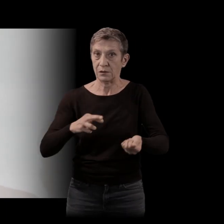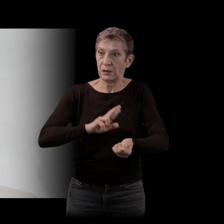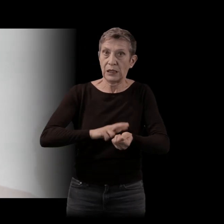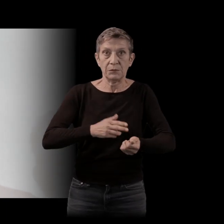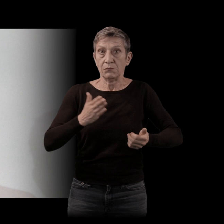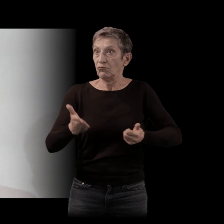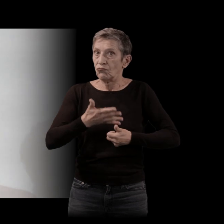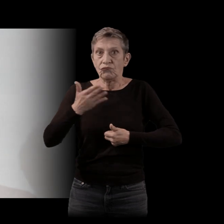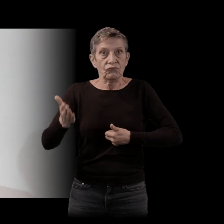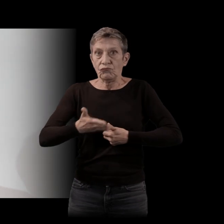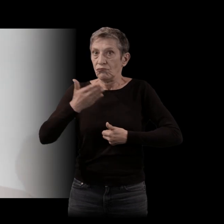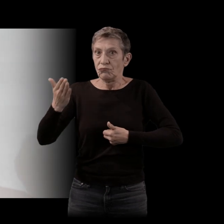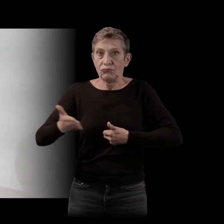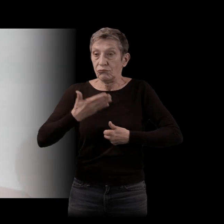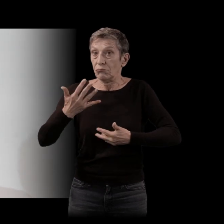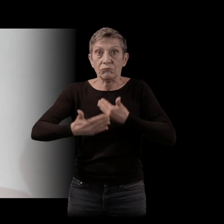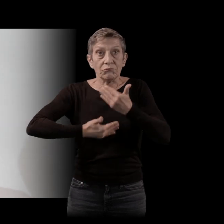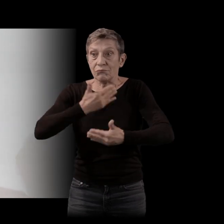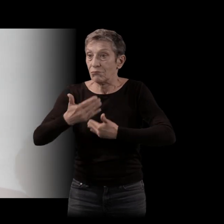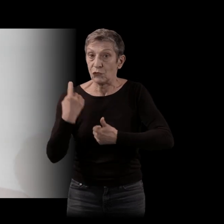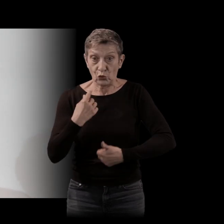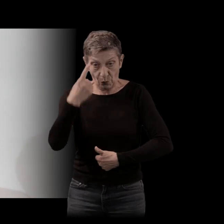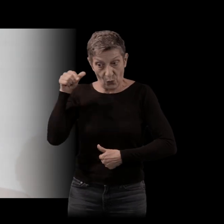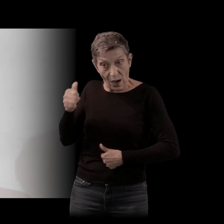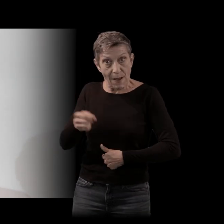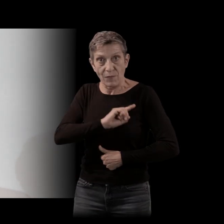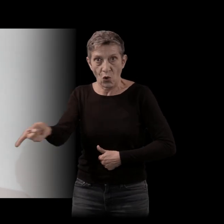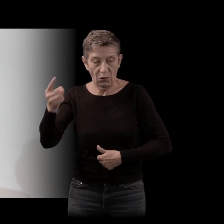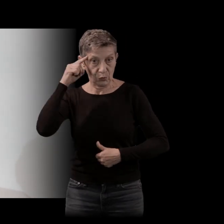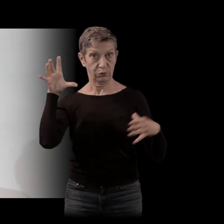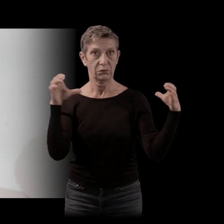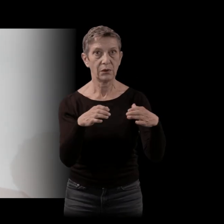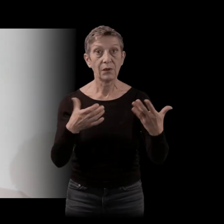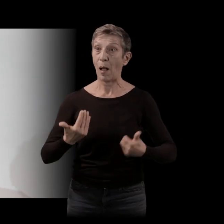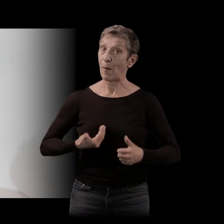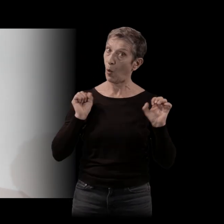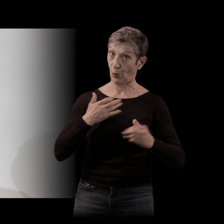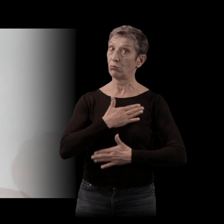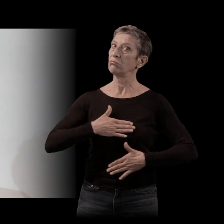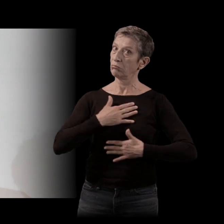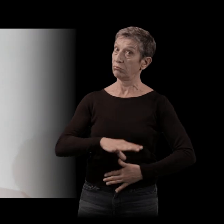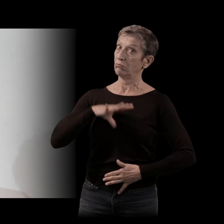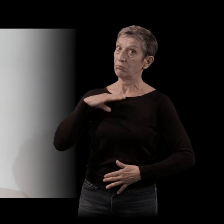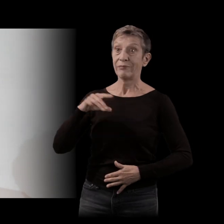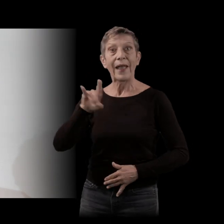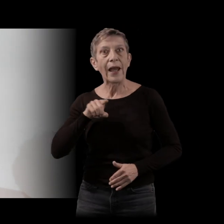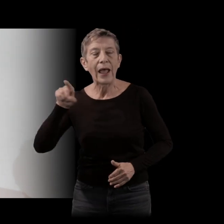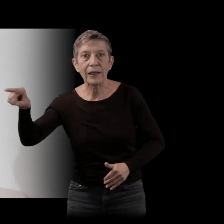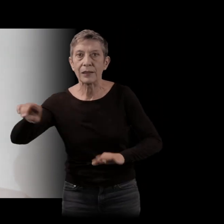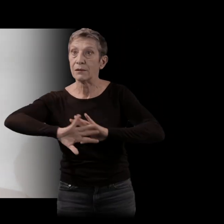somme, poursuivait des fins collectives. Sa mère pouvait en être contente, Hélène voyait toute la course du soleil à